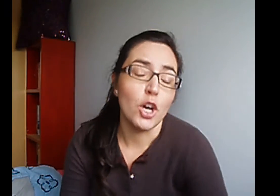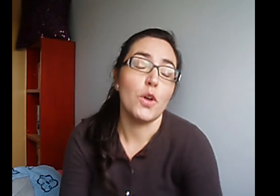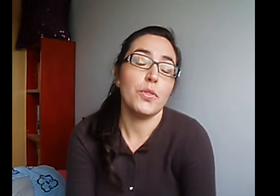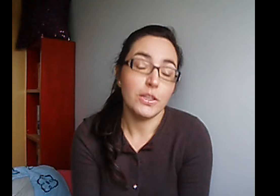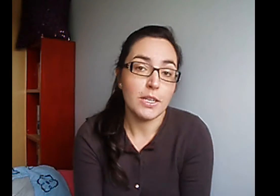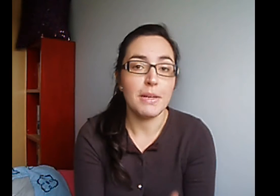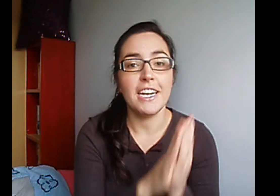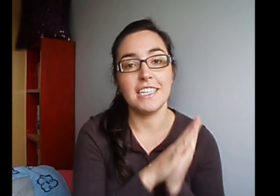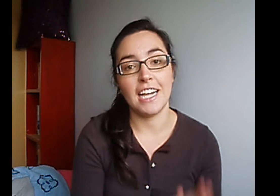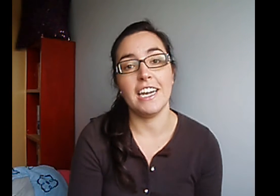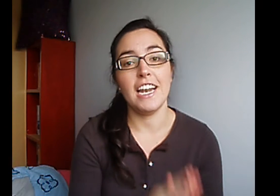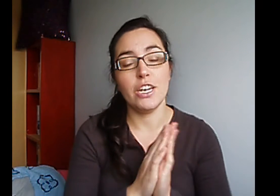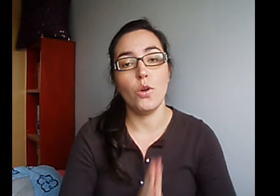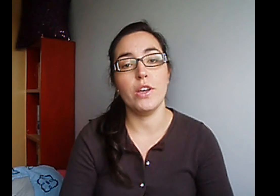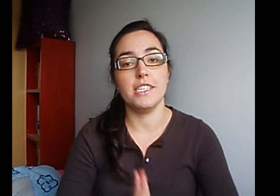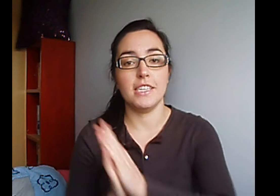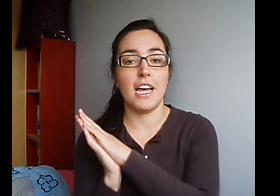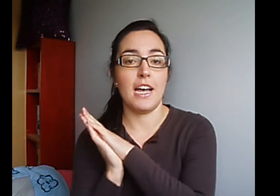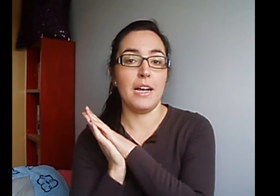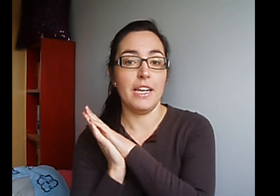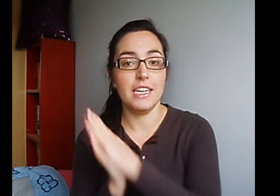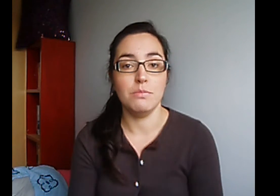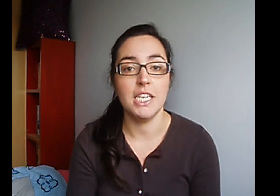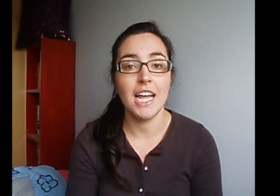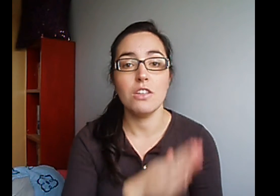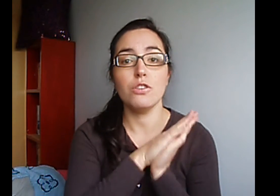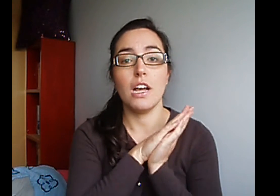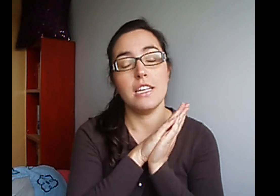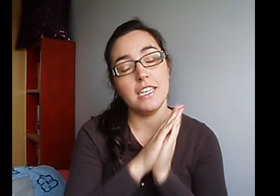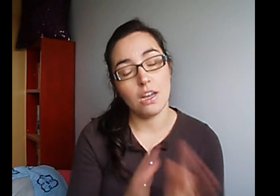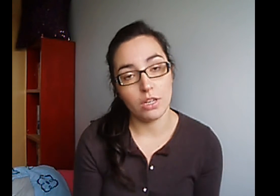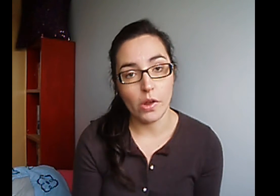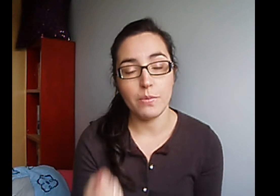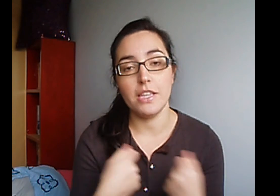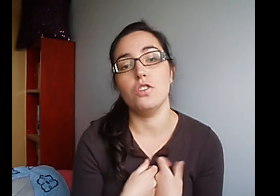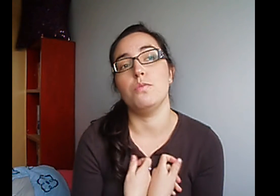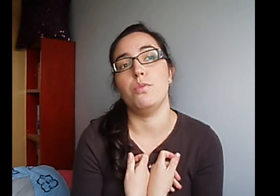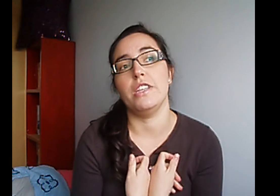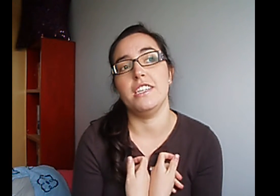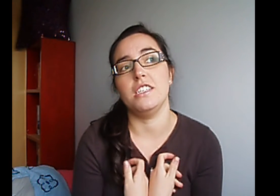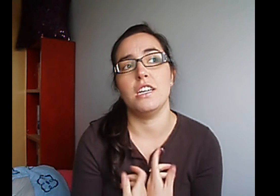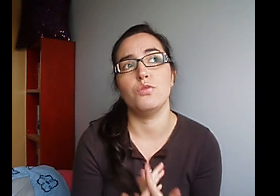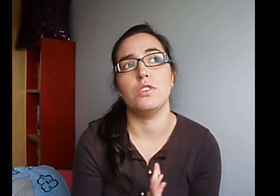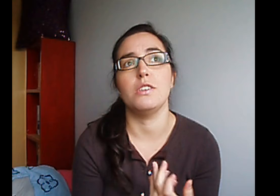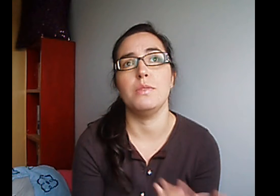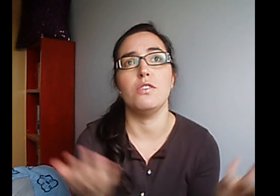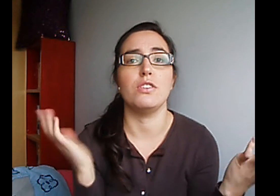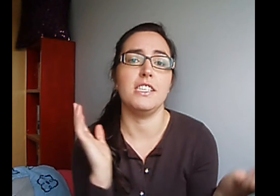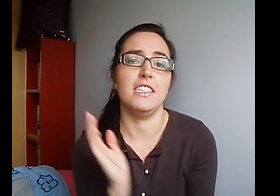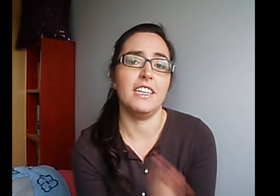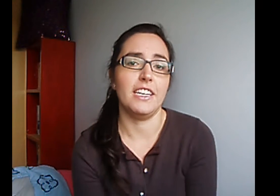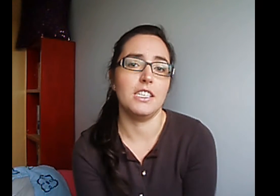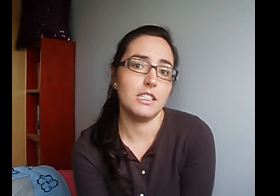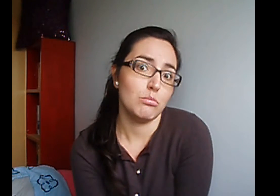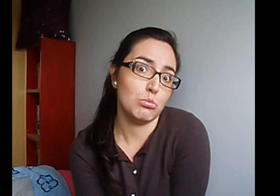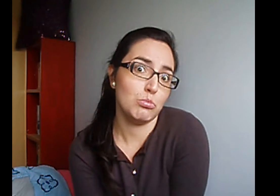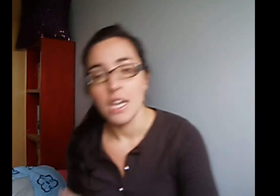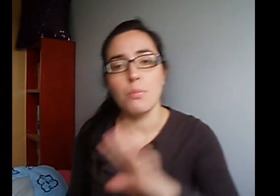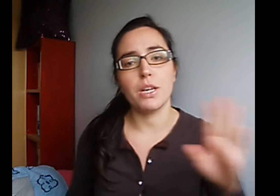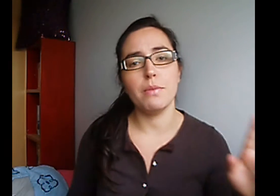De todas maneras el canal no está eliminado Y aunque no hay vídeos podéis ir a suscribiros si queréis ¿Por qué me